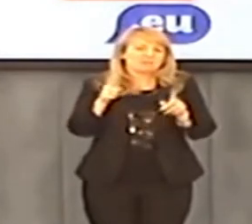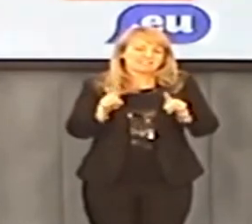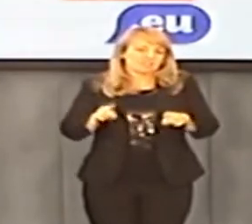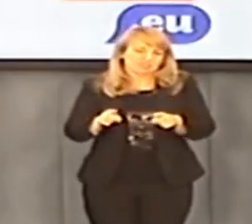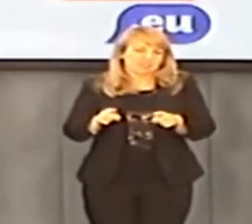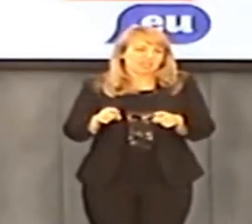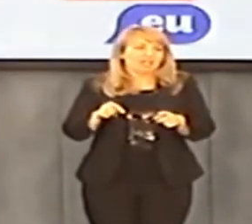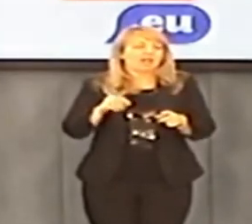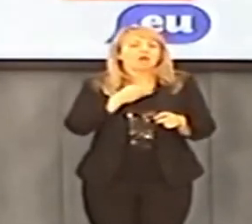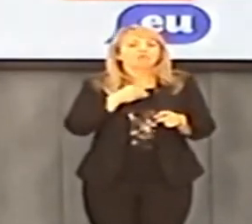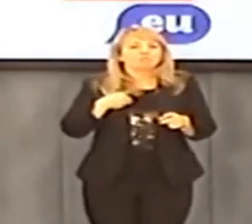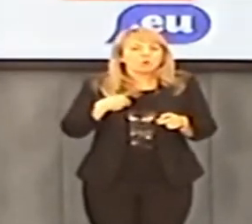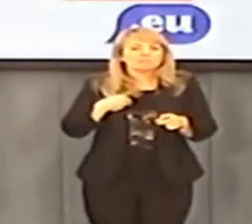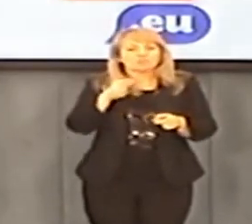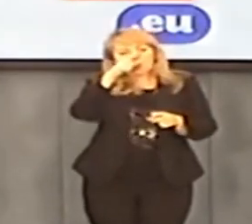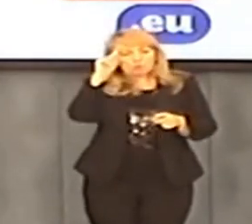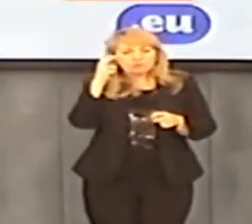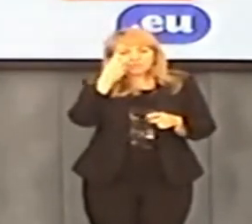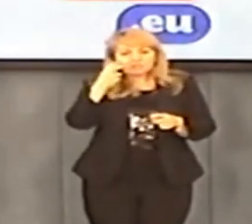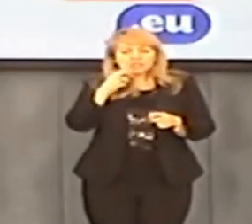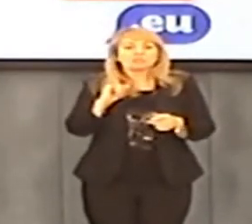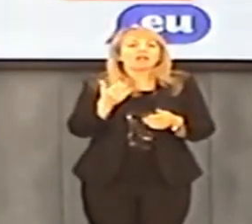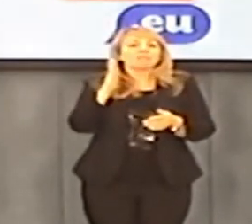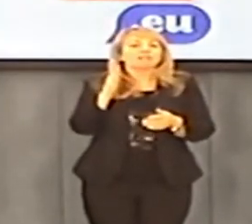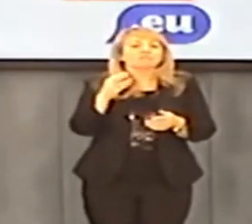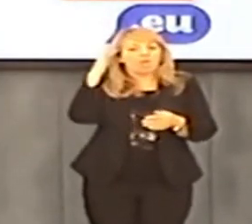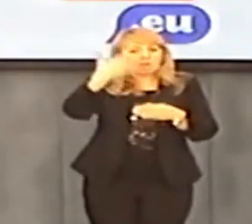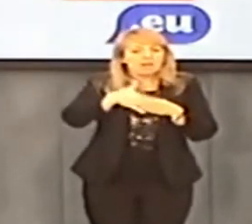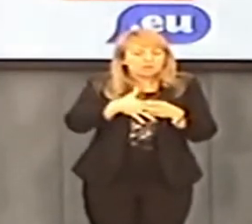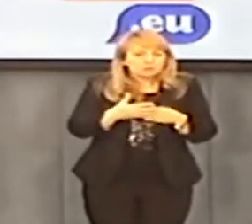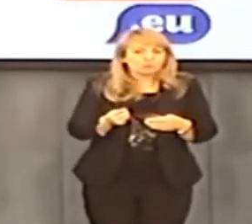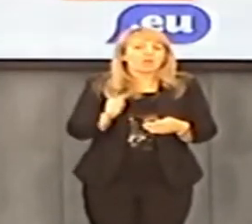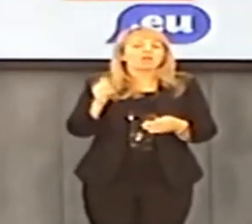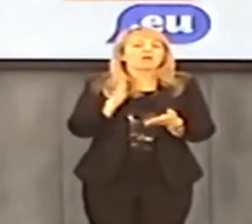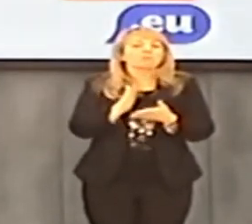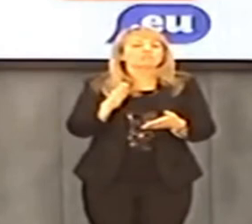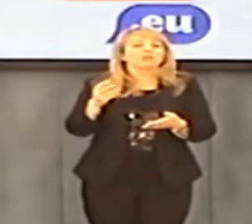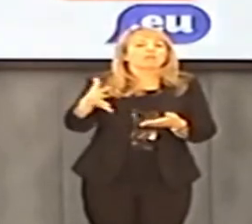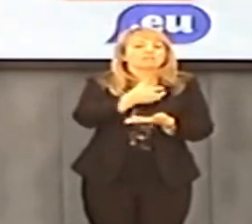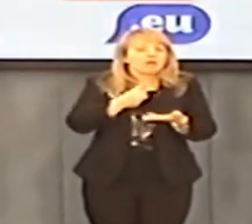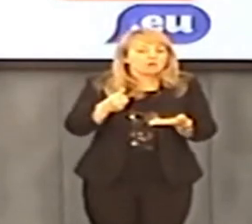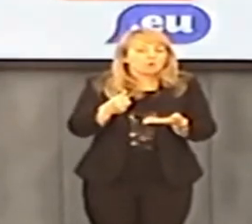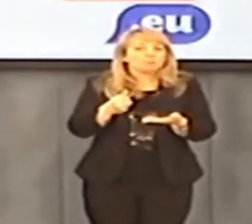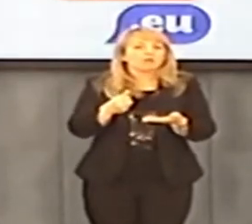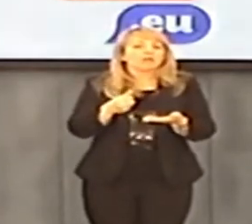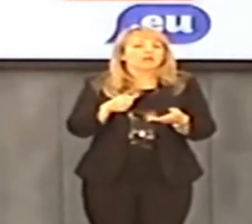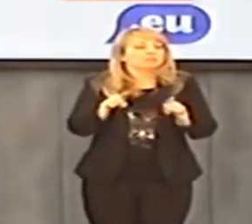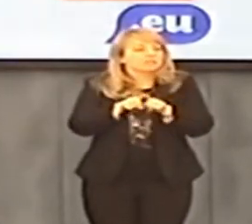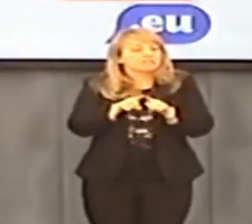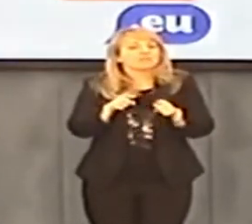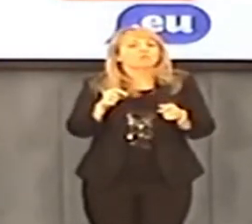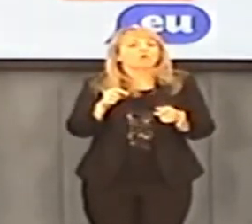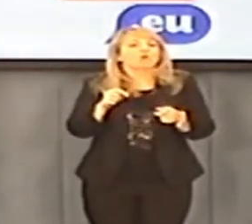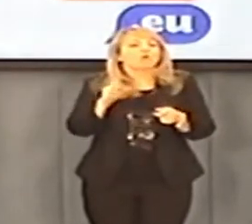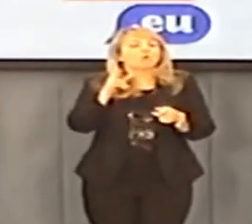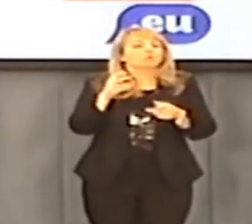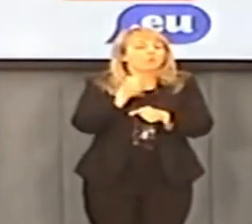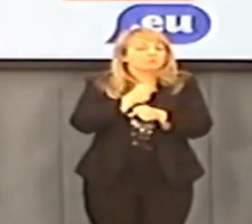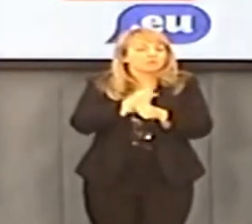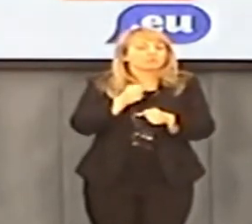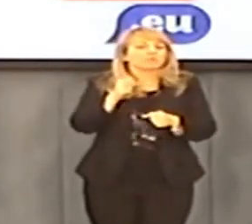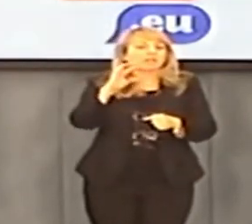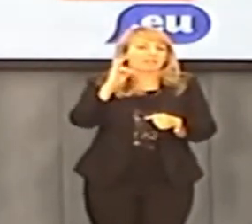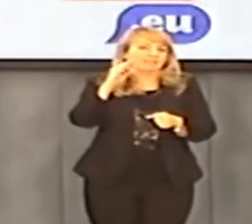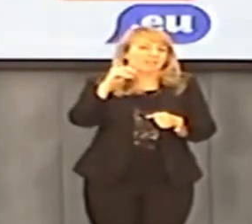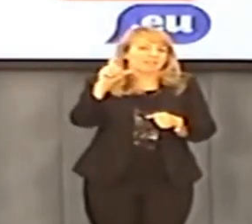Polsce czym się interesują? Jaka będzie emerytura w 2020 roku średnia? Jaka będzie pensja pańska, moja i każdego Polaka, także w